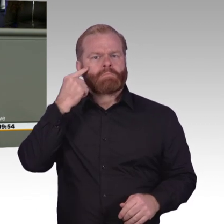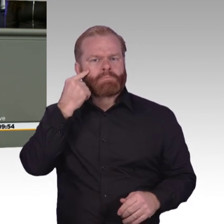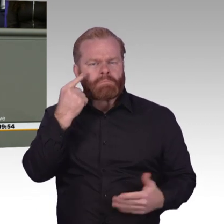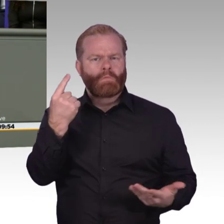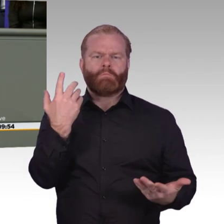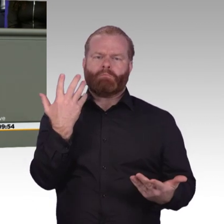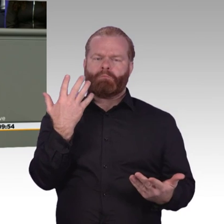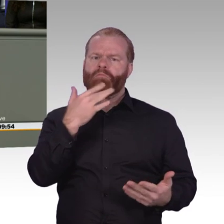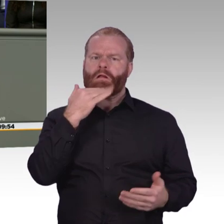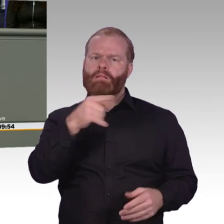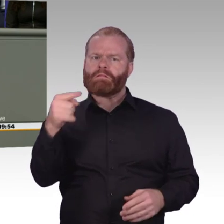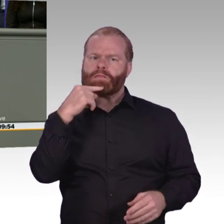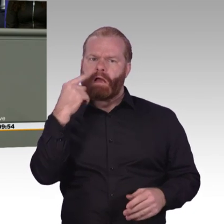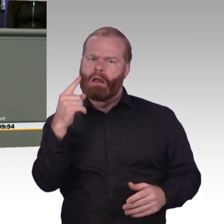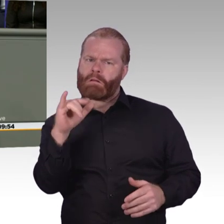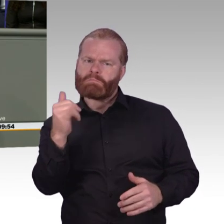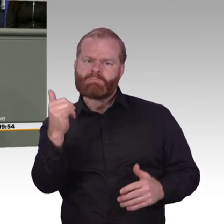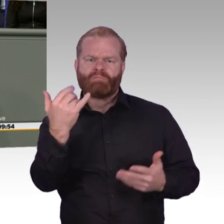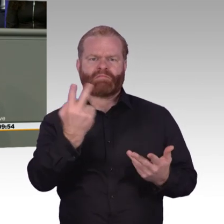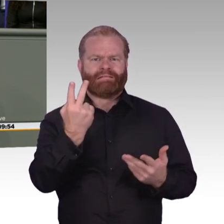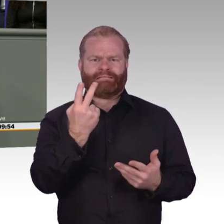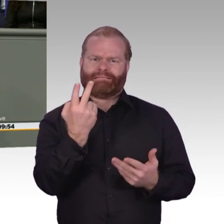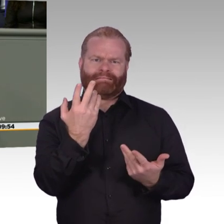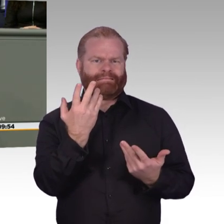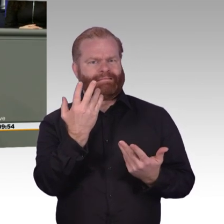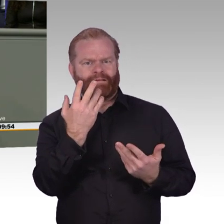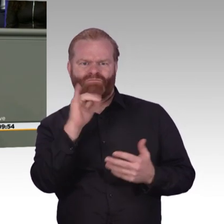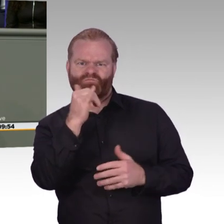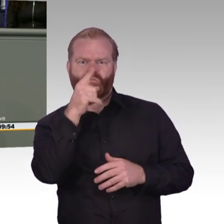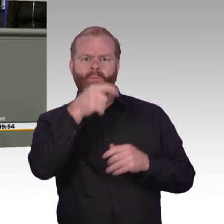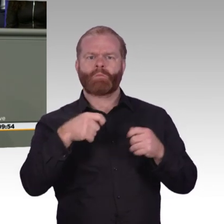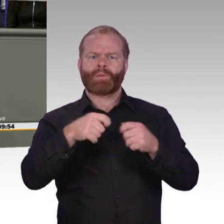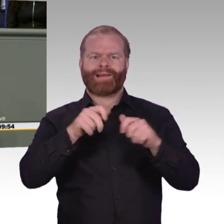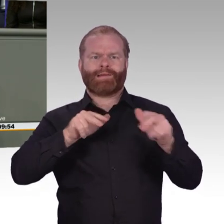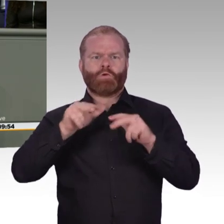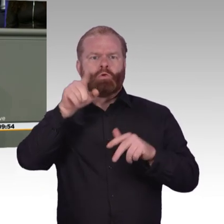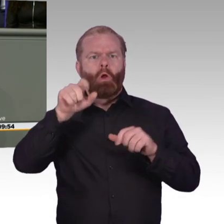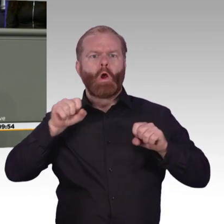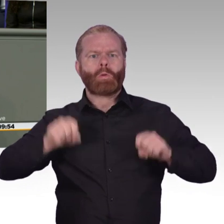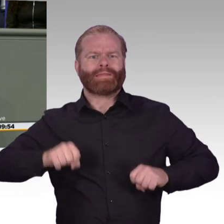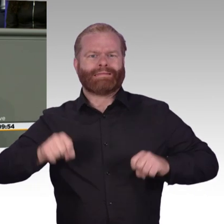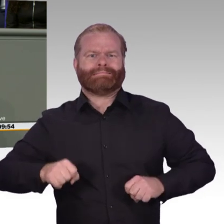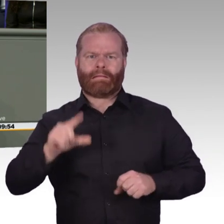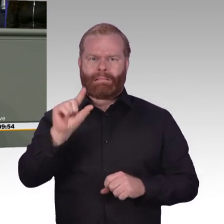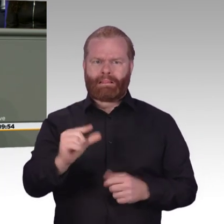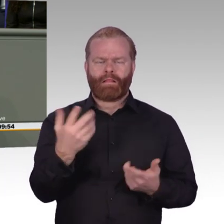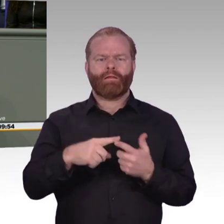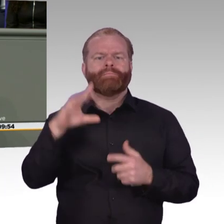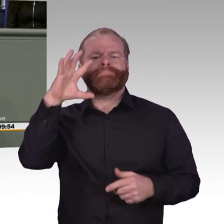Im Koalitionsvertrag haben Sie eine hervorragende Problemanalyse niedergelegt, liebe Kollegin von der GroKo. Und auch jetzt in diesem